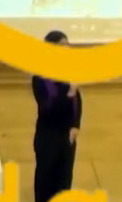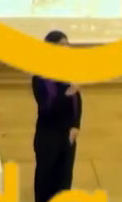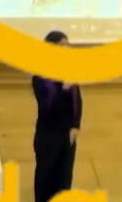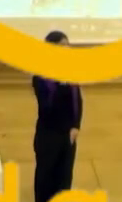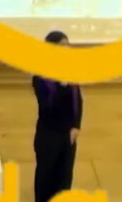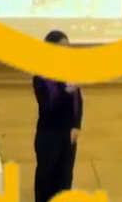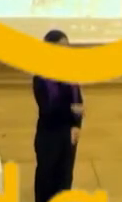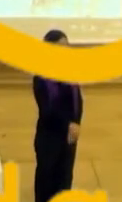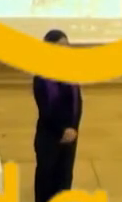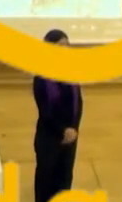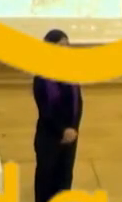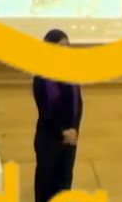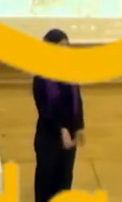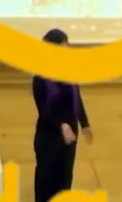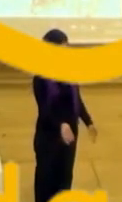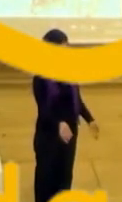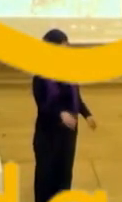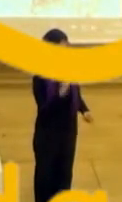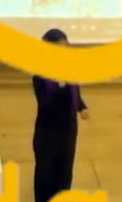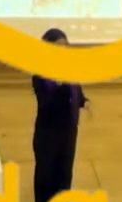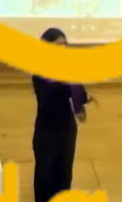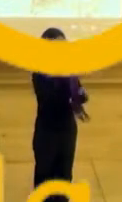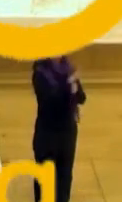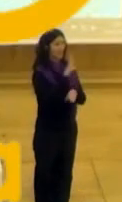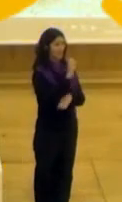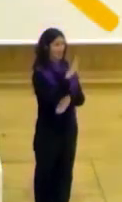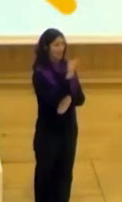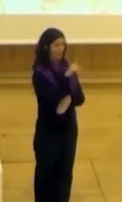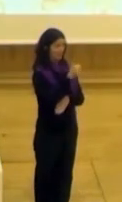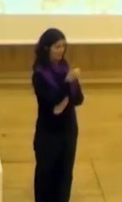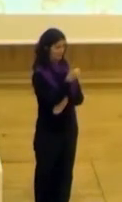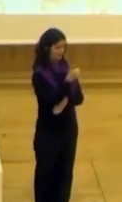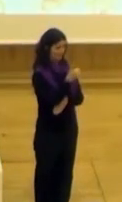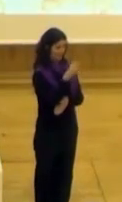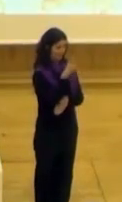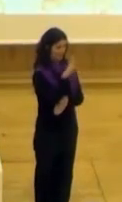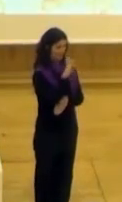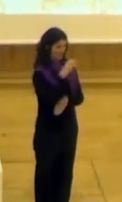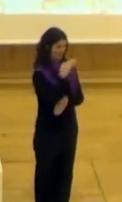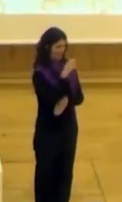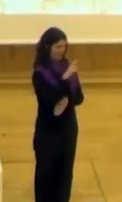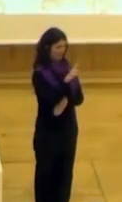Bueno, os presento a Cecilia Güemes. Cecilia Güemes